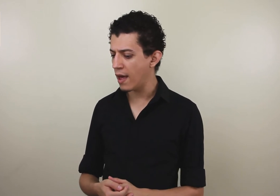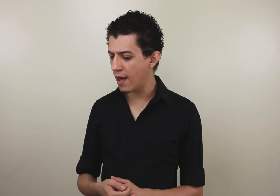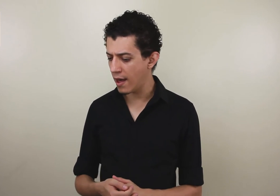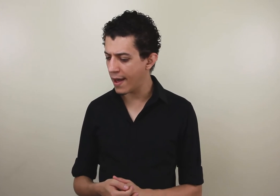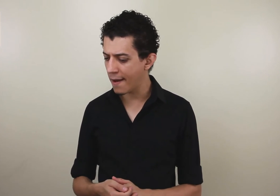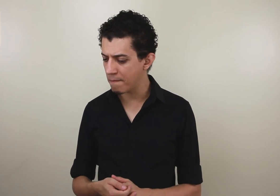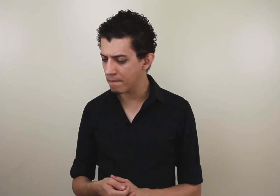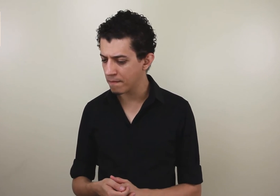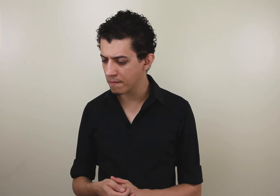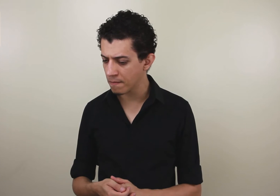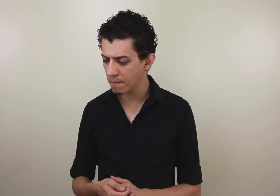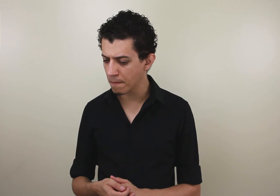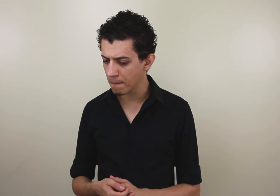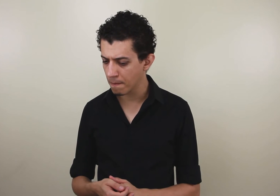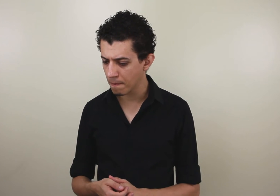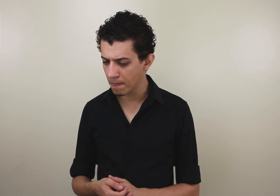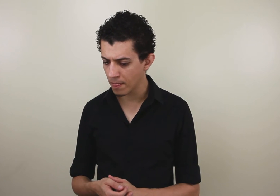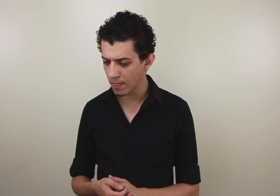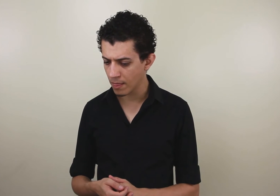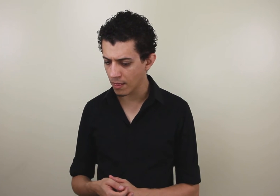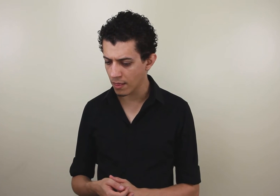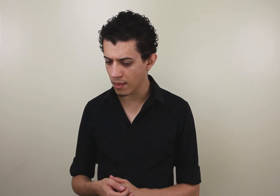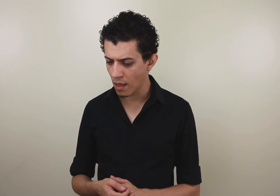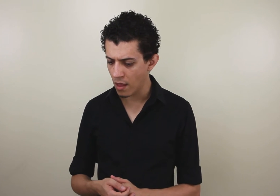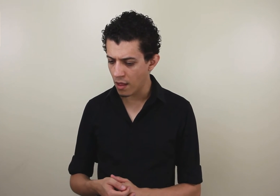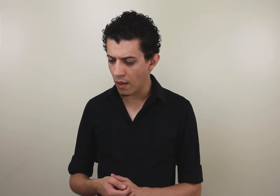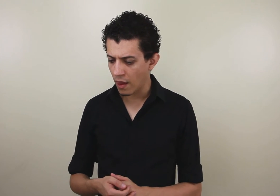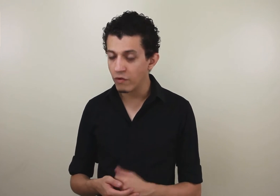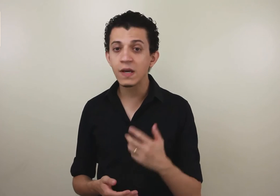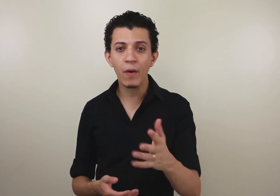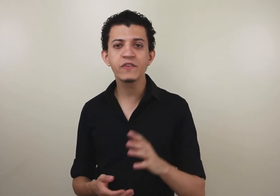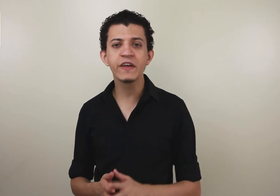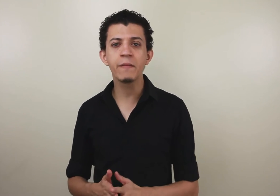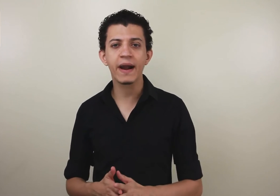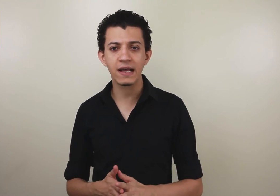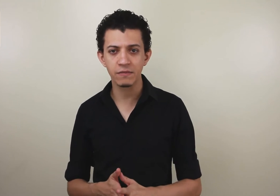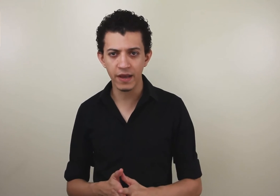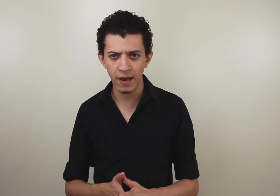você pode vir na minha casa amanhã?